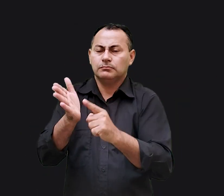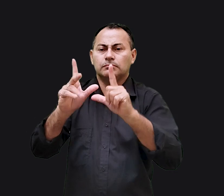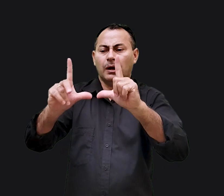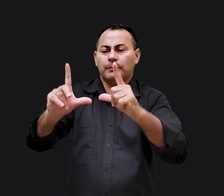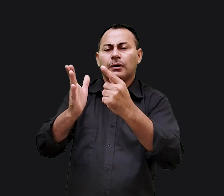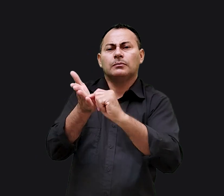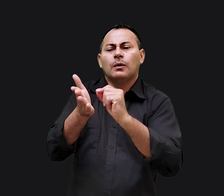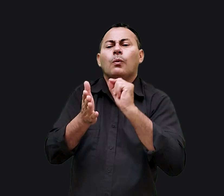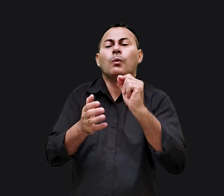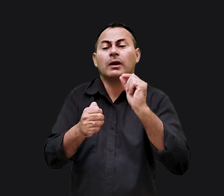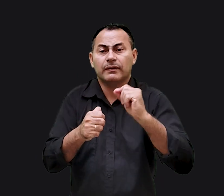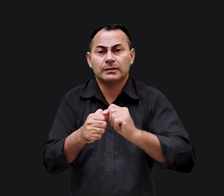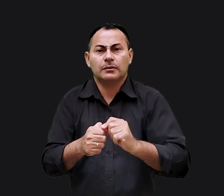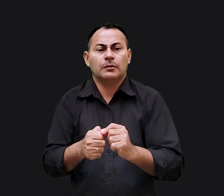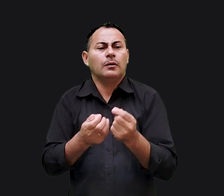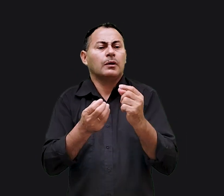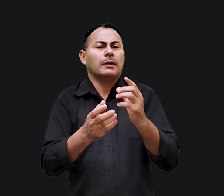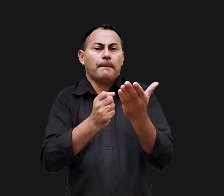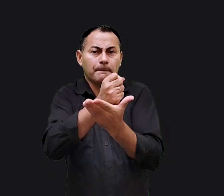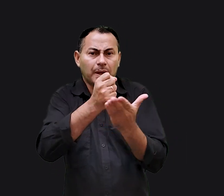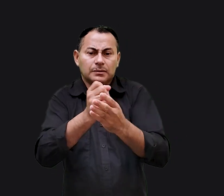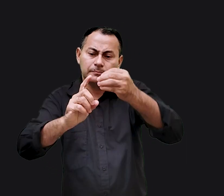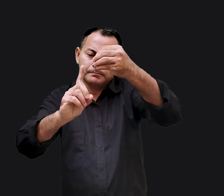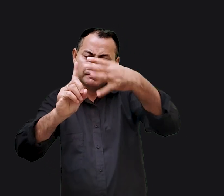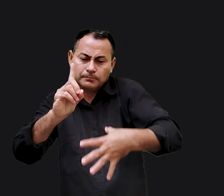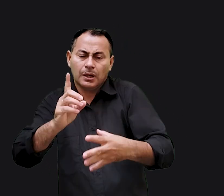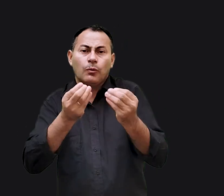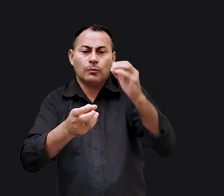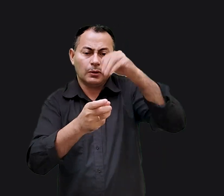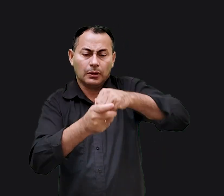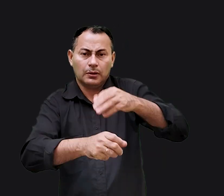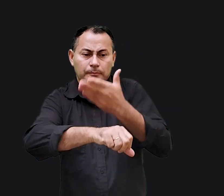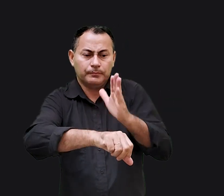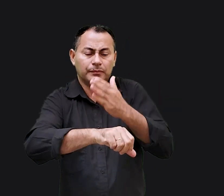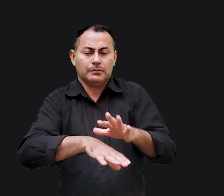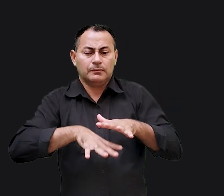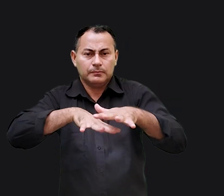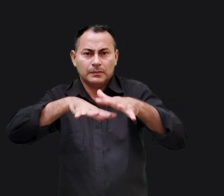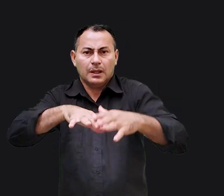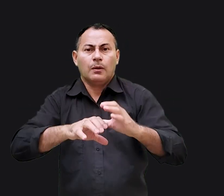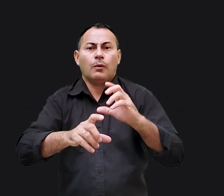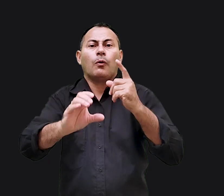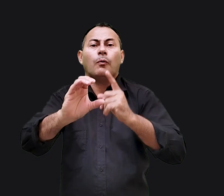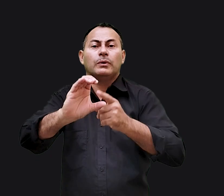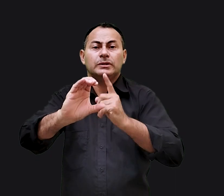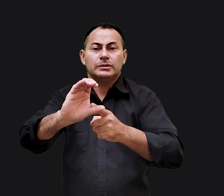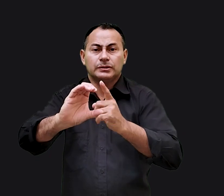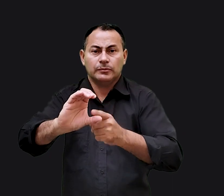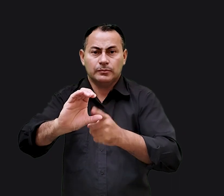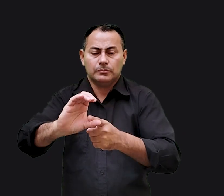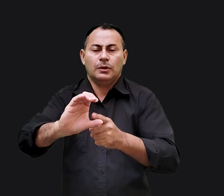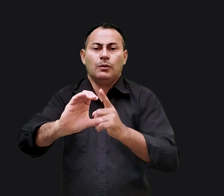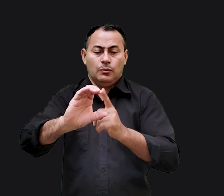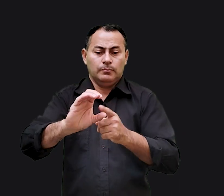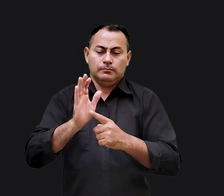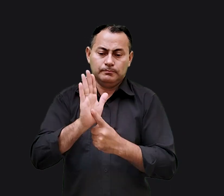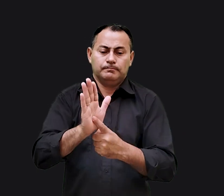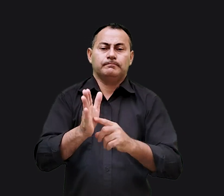panfleto intitulado O que Fazer? Que basicamente descrevia como colocar em prática o Manifesto Comunista. O comunismo